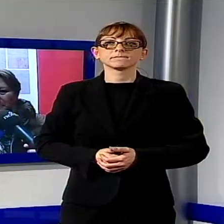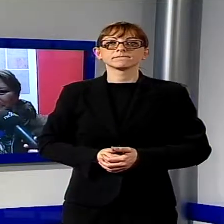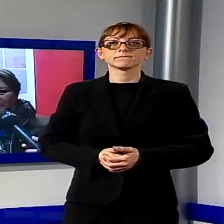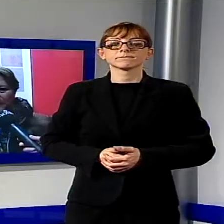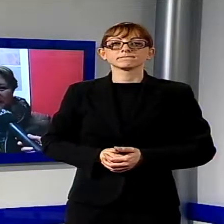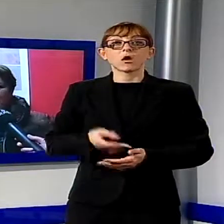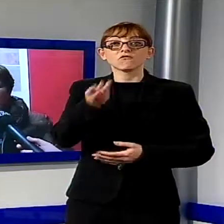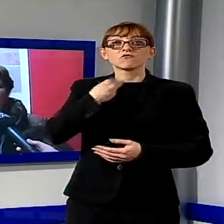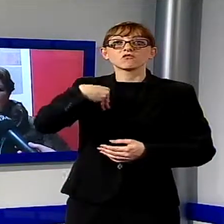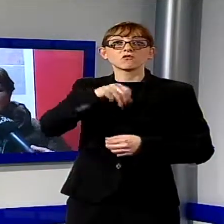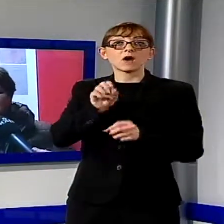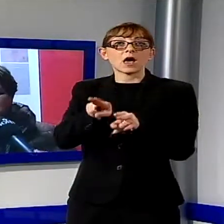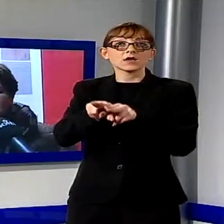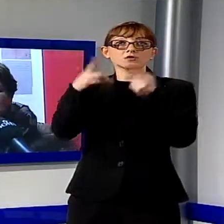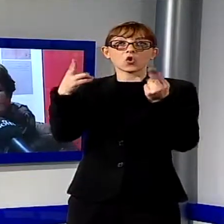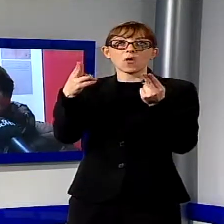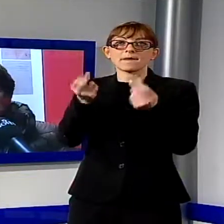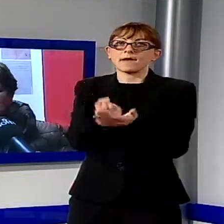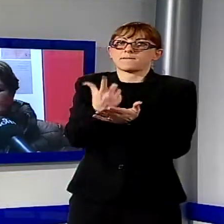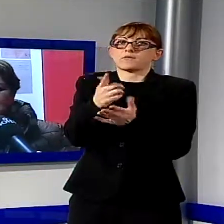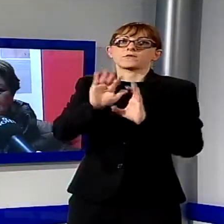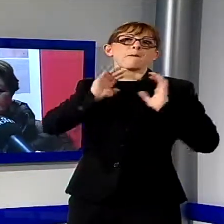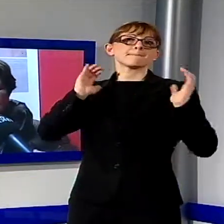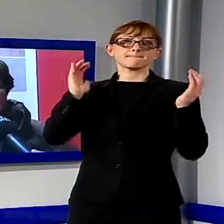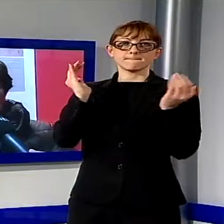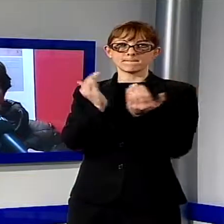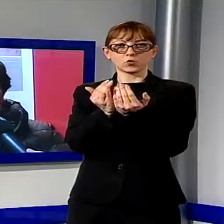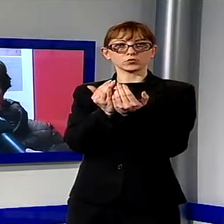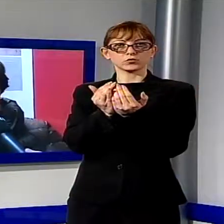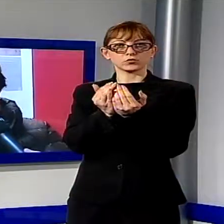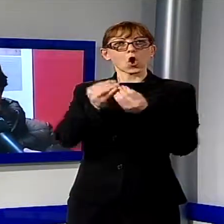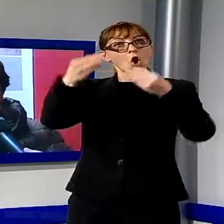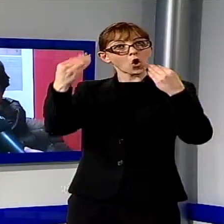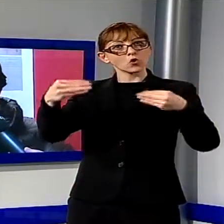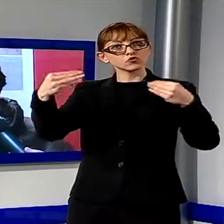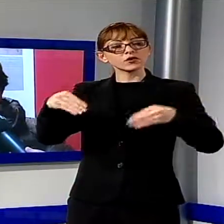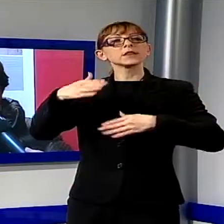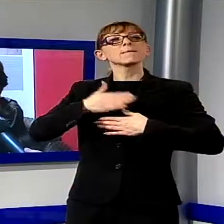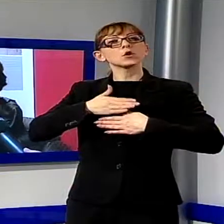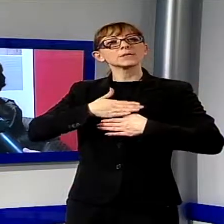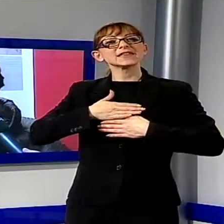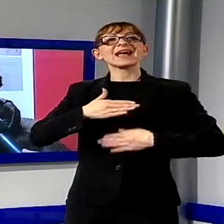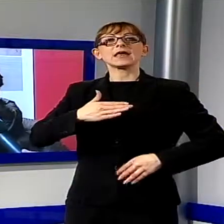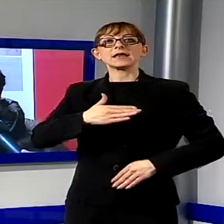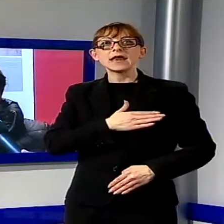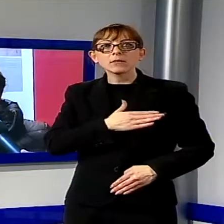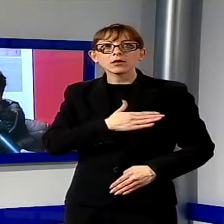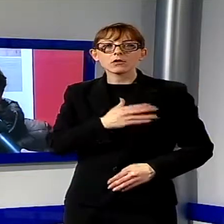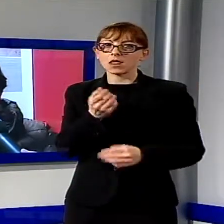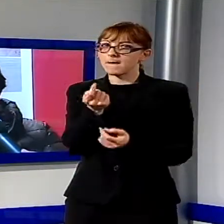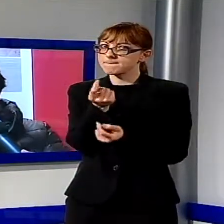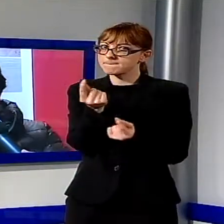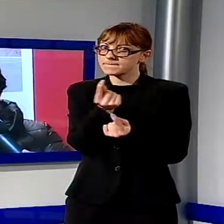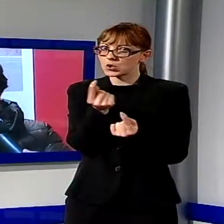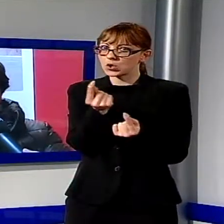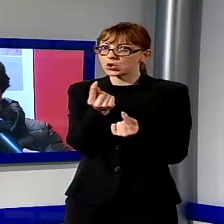diciamo con una importanza a livello mondiale, in quanto che gli oggetti appartenuti al quotidiano di Napoleone sono pochissimi e